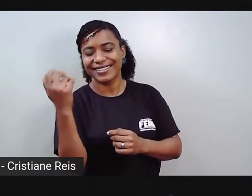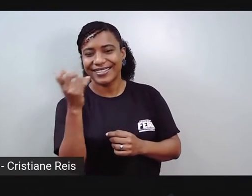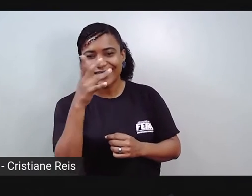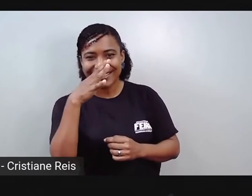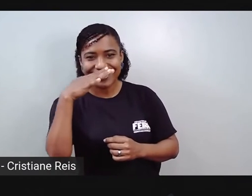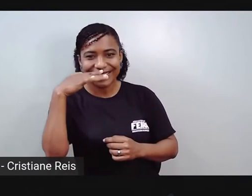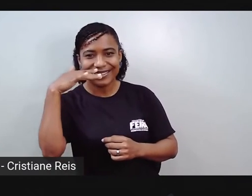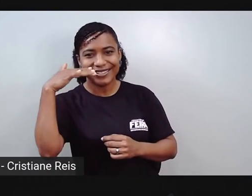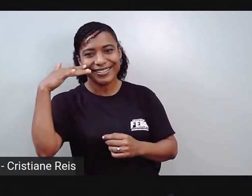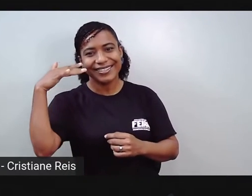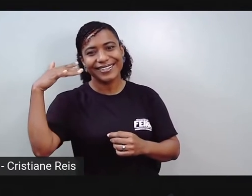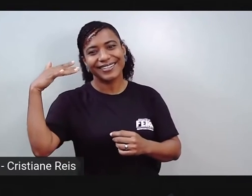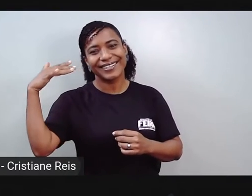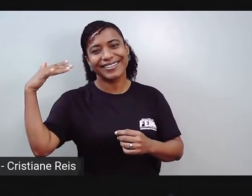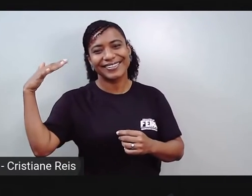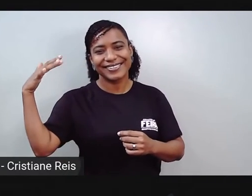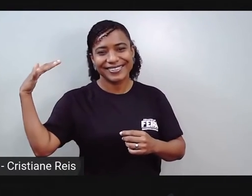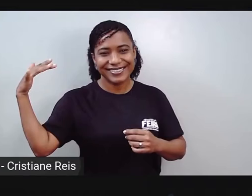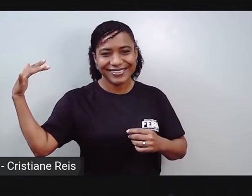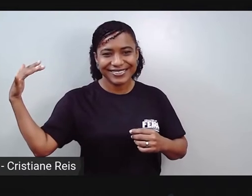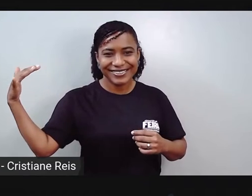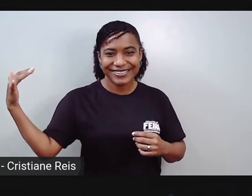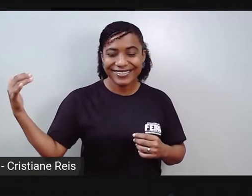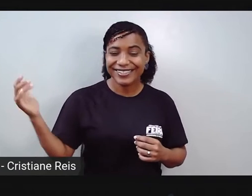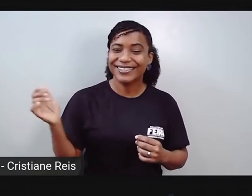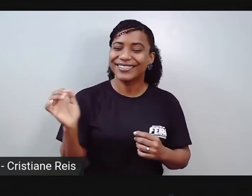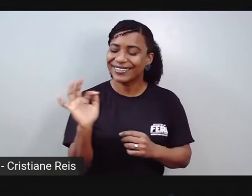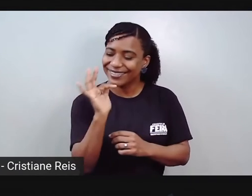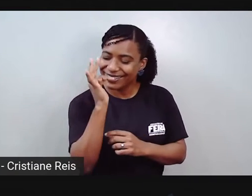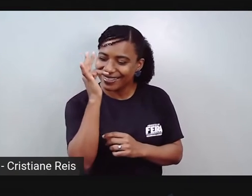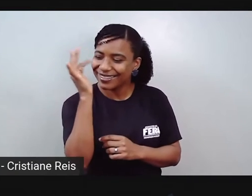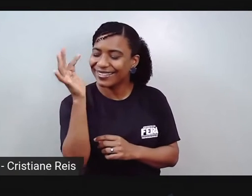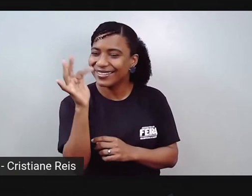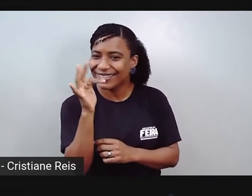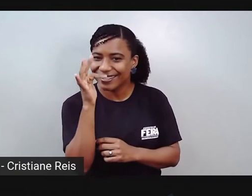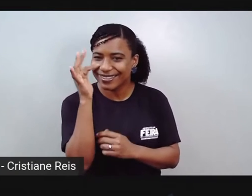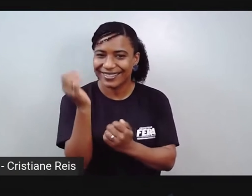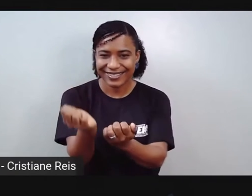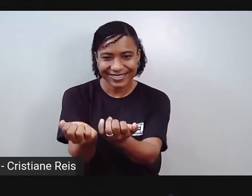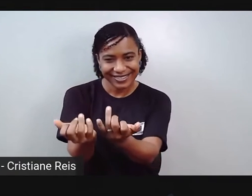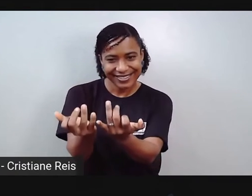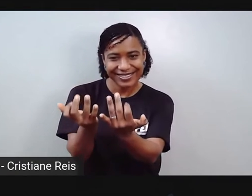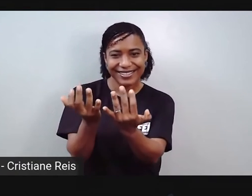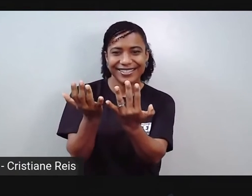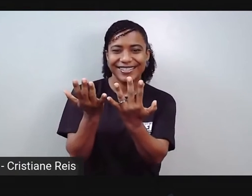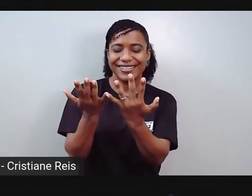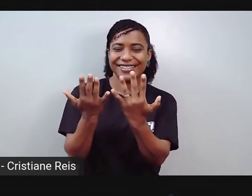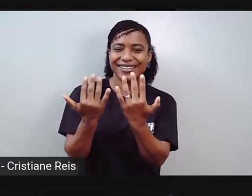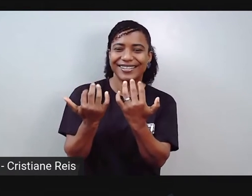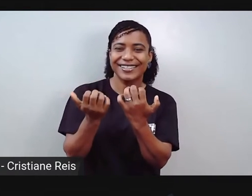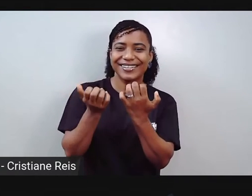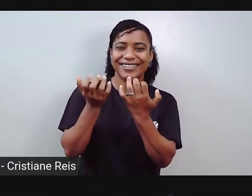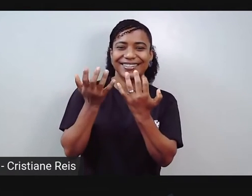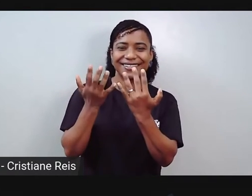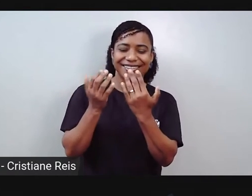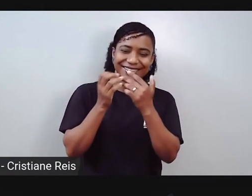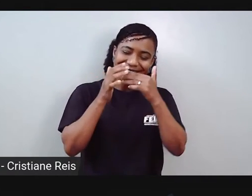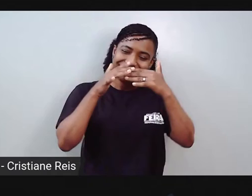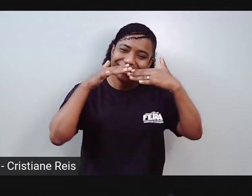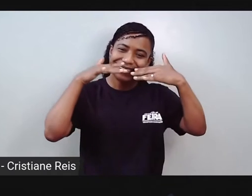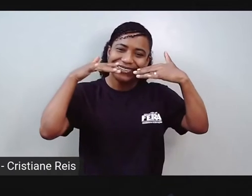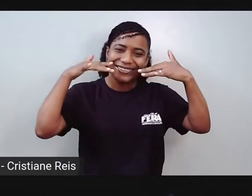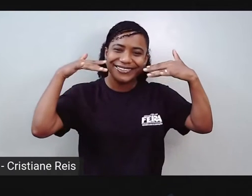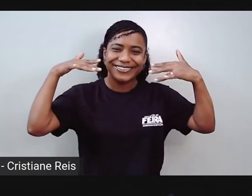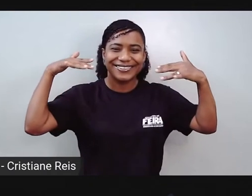alecrim. Que a flor do campo é o alecrim.